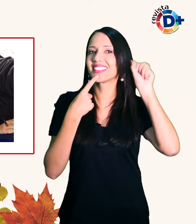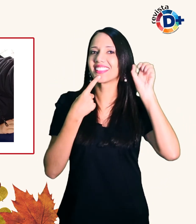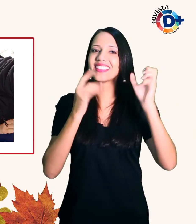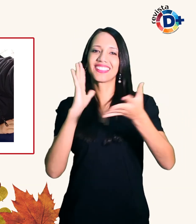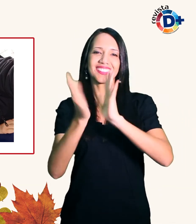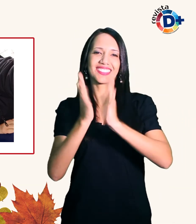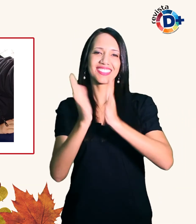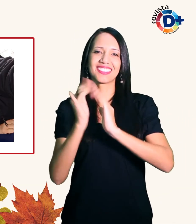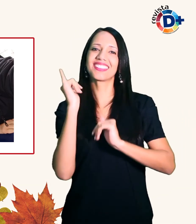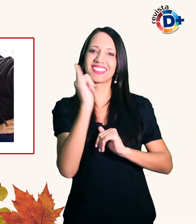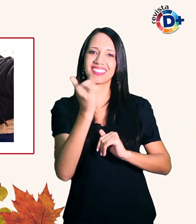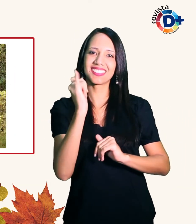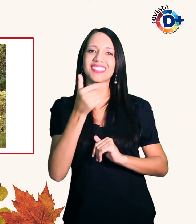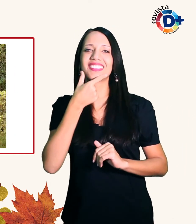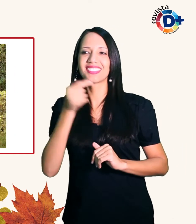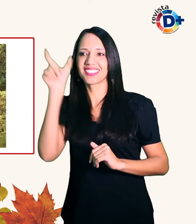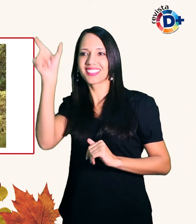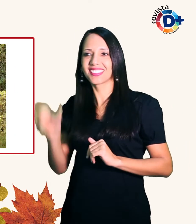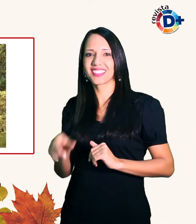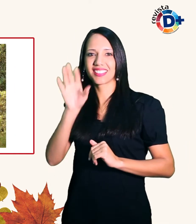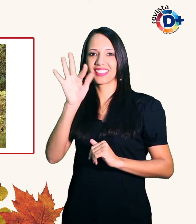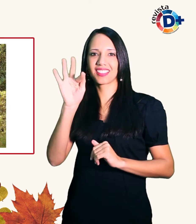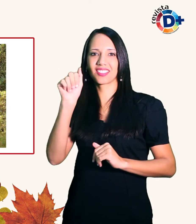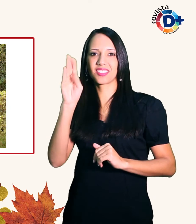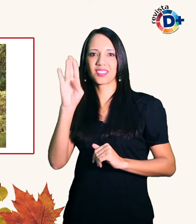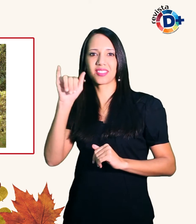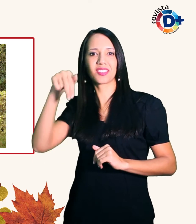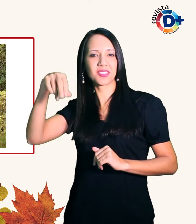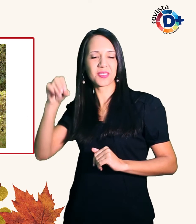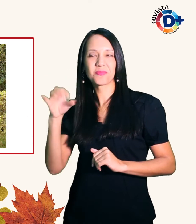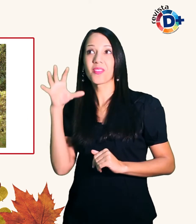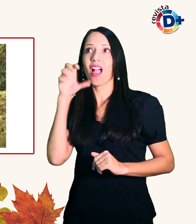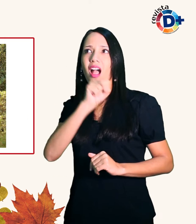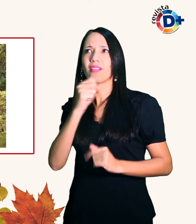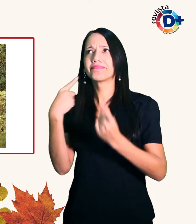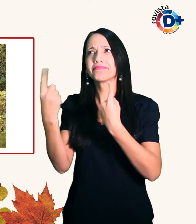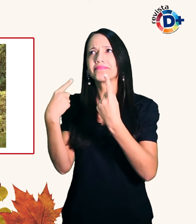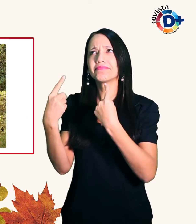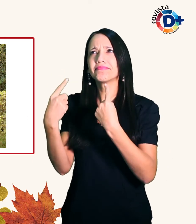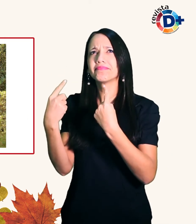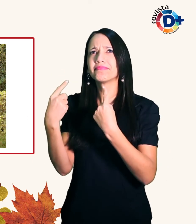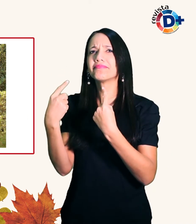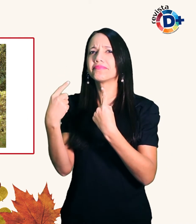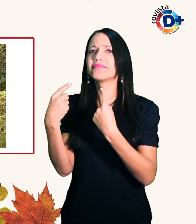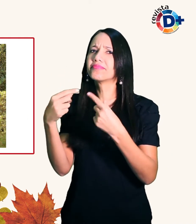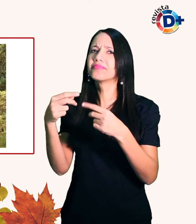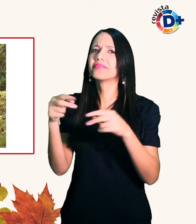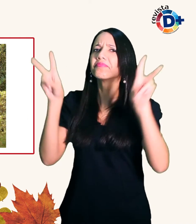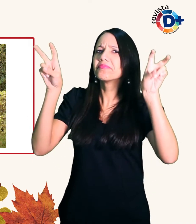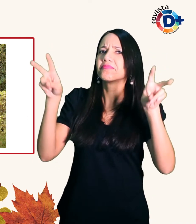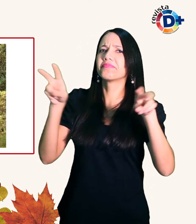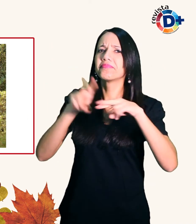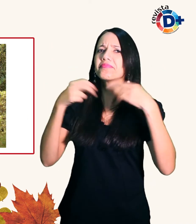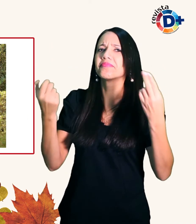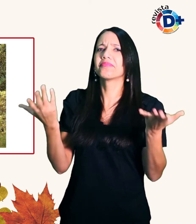ele Tivemos um breve contato por causa da libras e ela sumiu No entanto